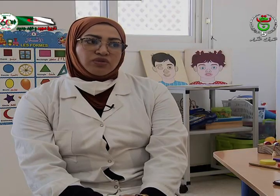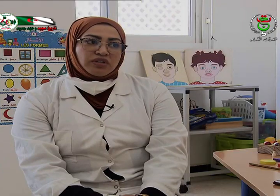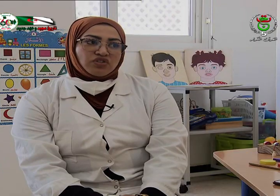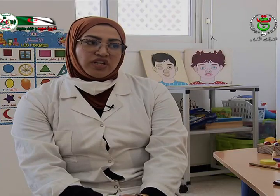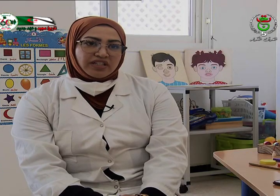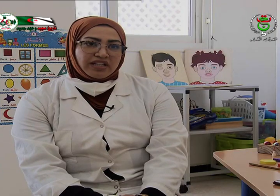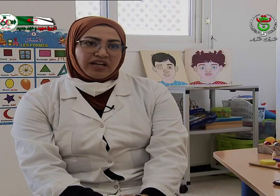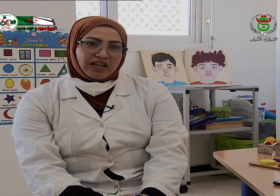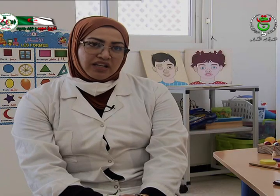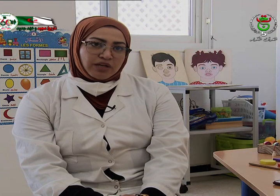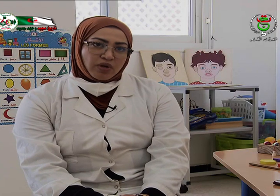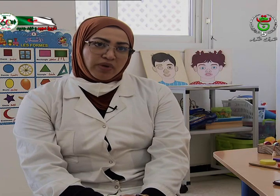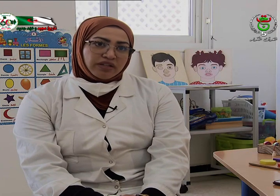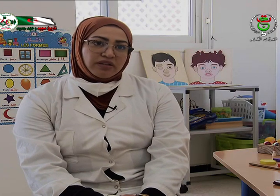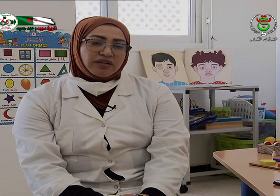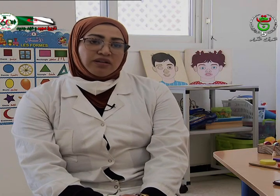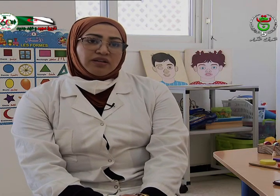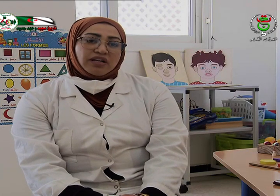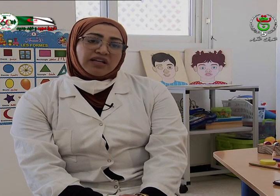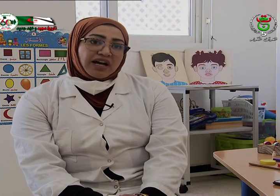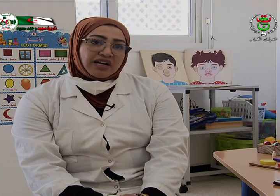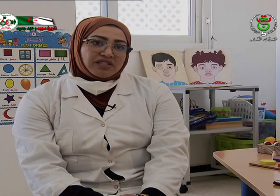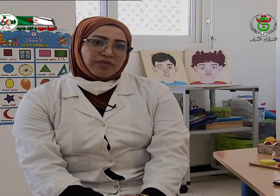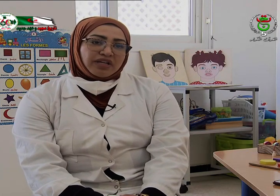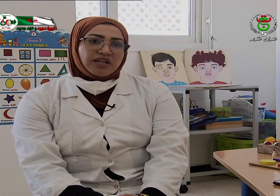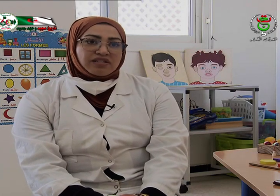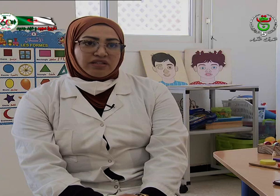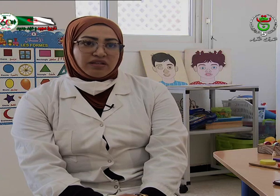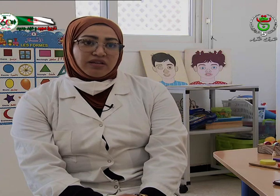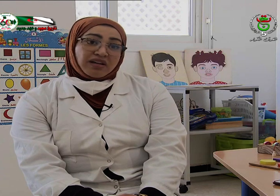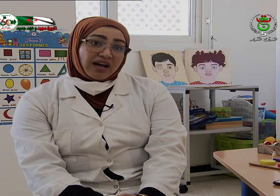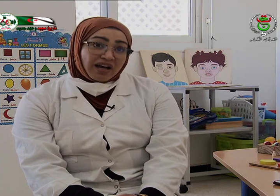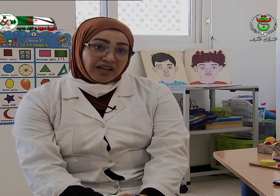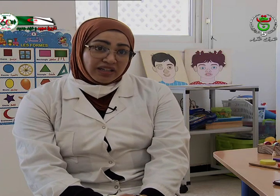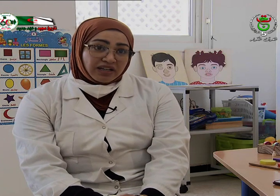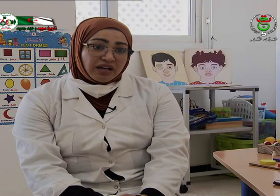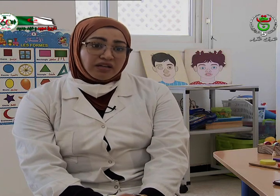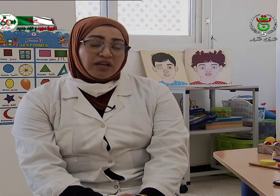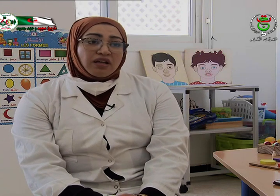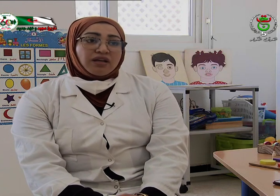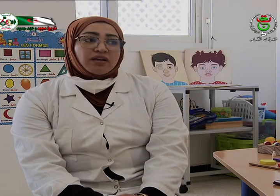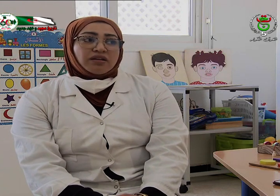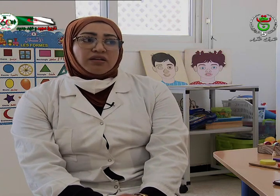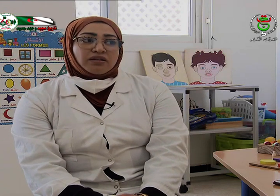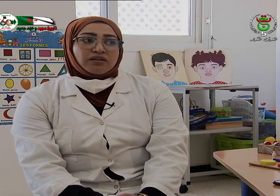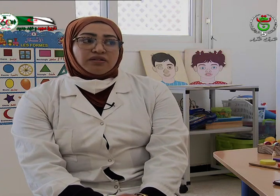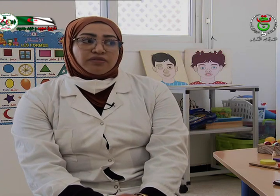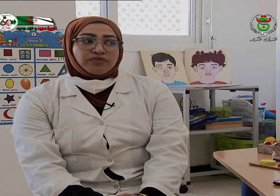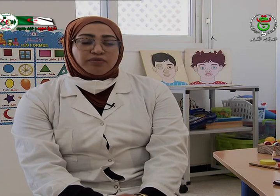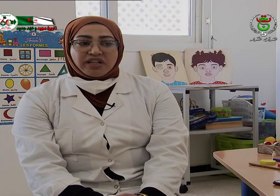شديدة على الأبوين يعني الإعاقة السمعية ليست إعاقة هينا في بعض